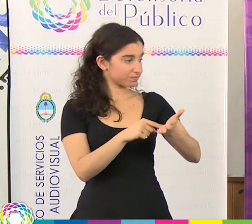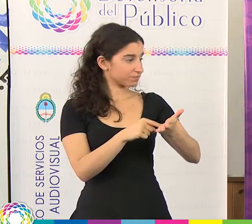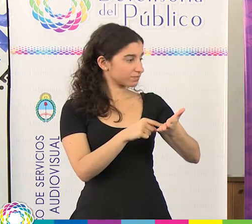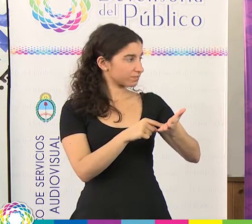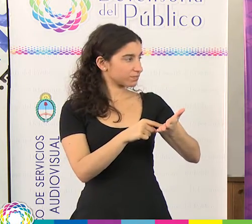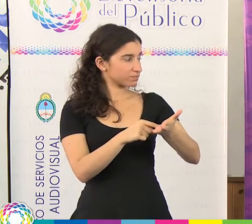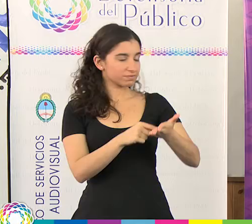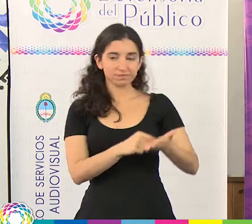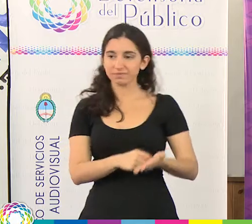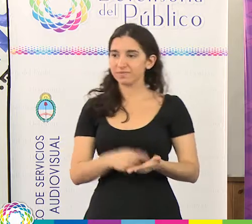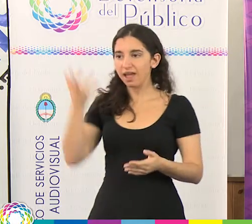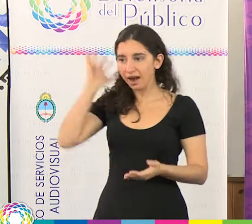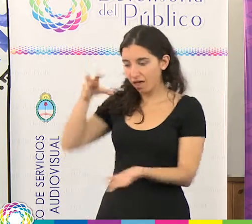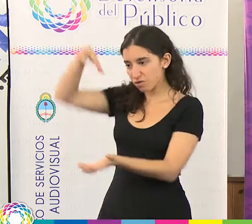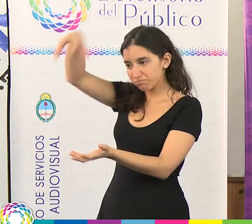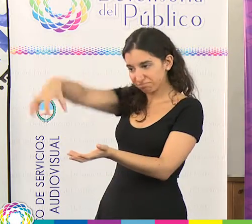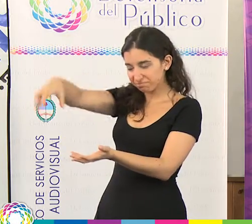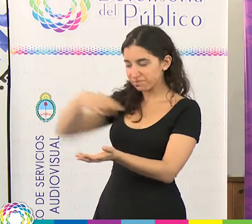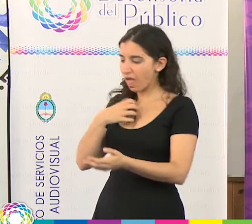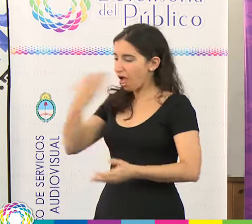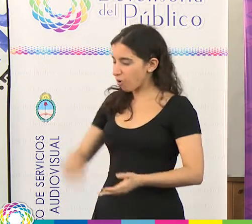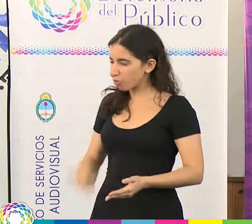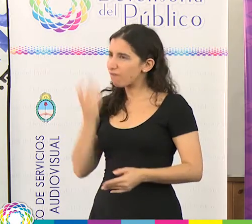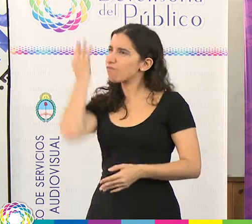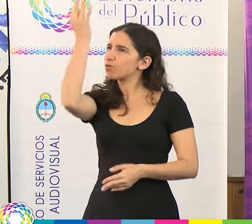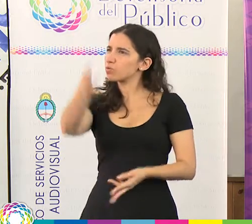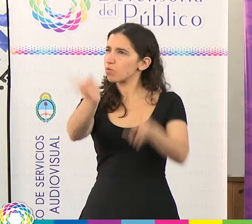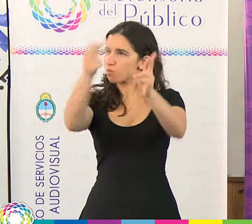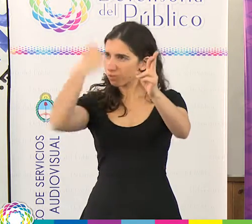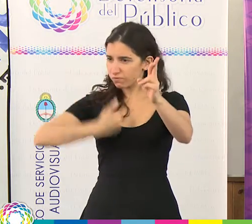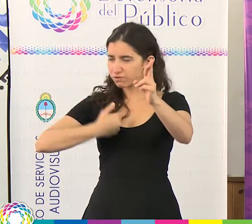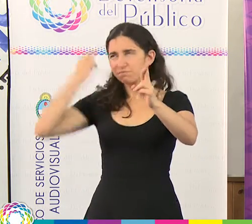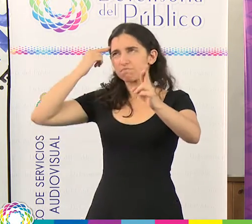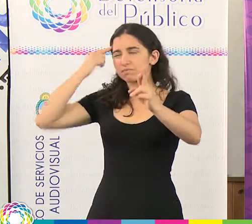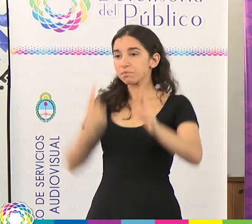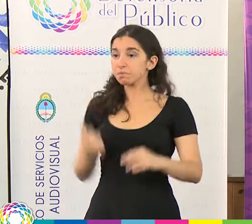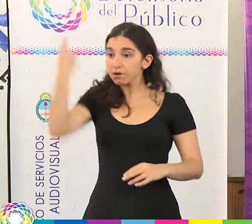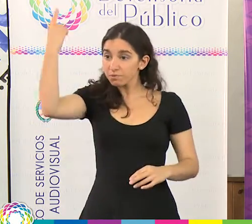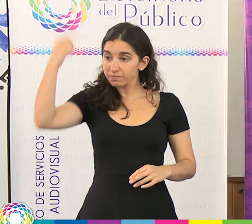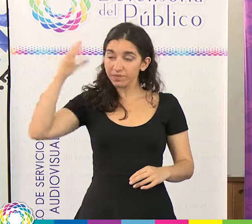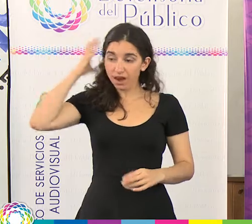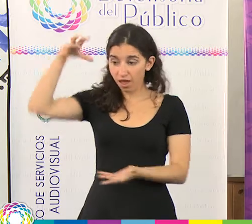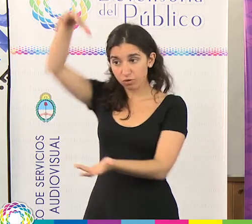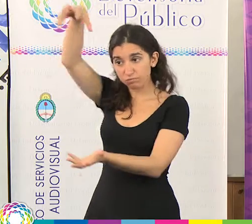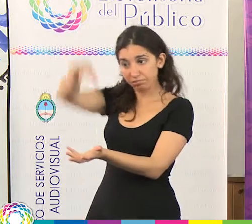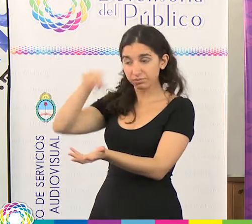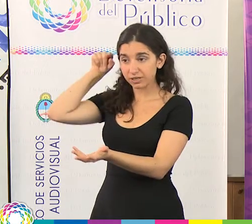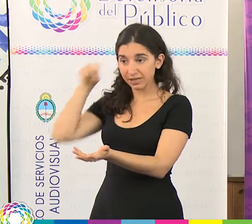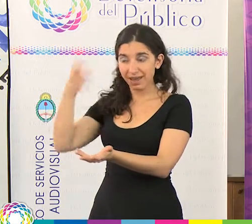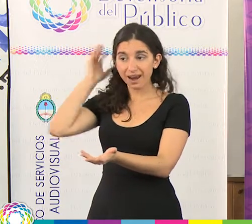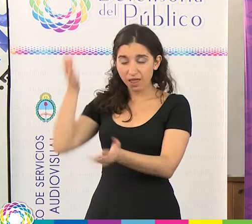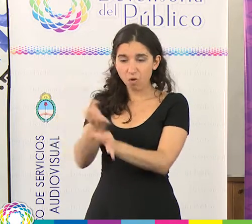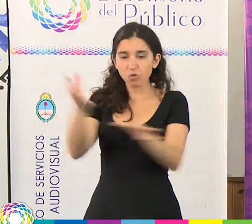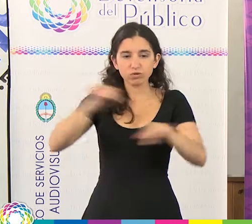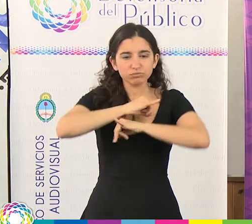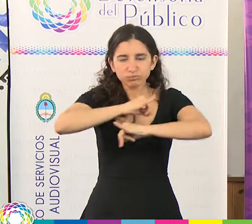mirada de radio como alumna y futura docente, en primera instancia quiero remarcar que es una radio institucional socioeducativa,